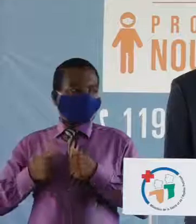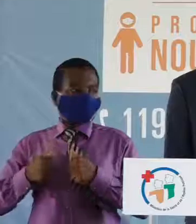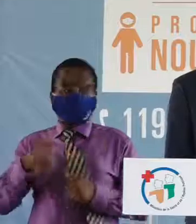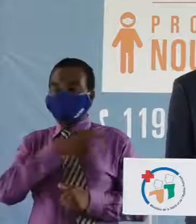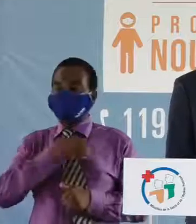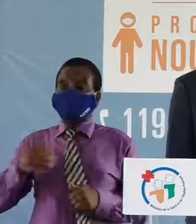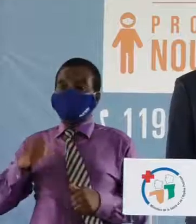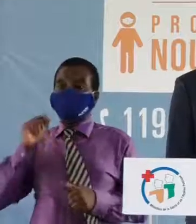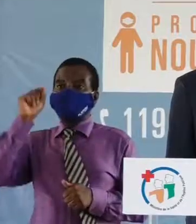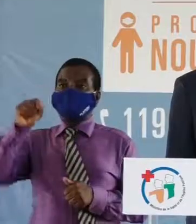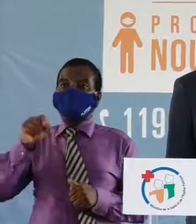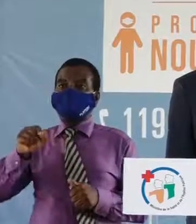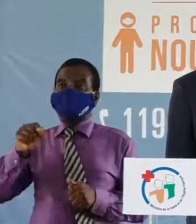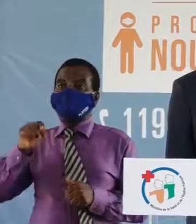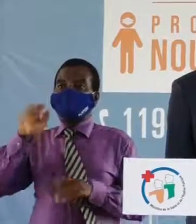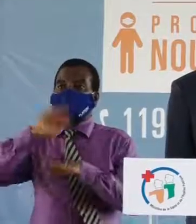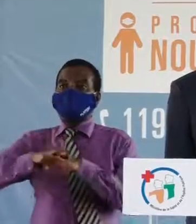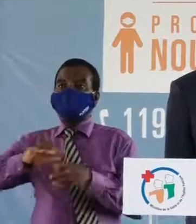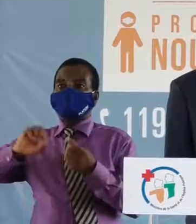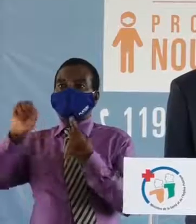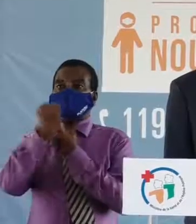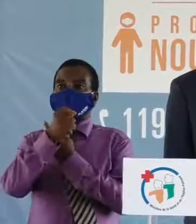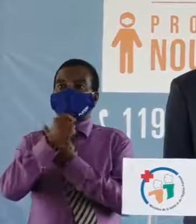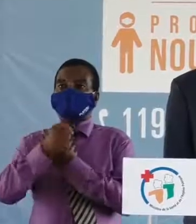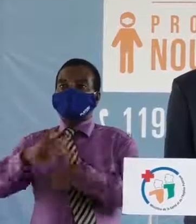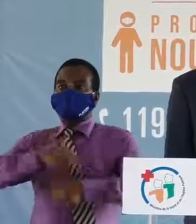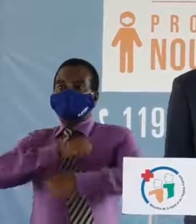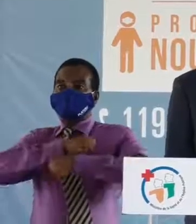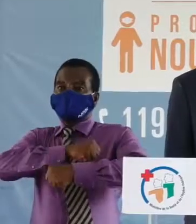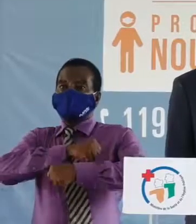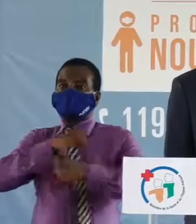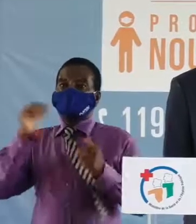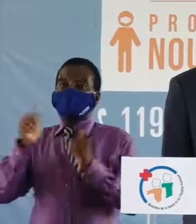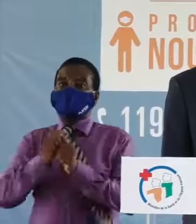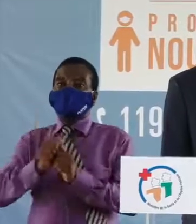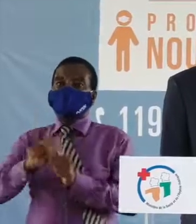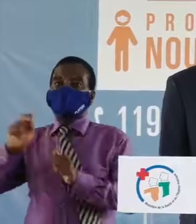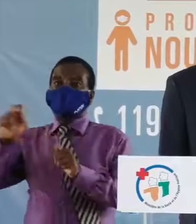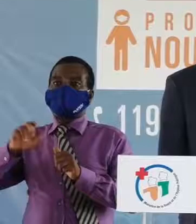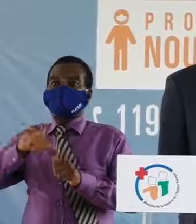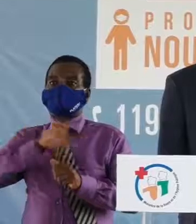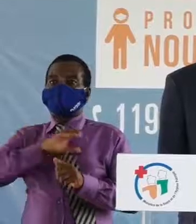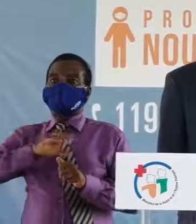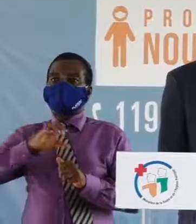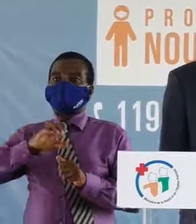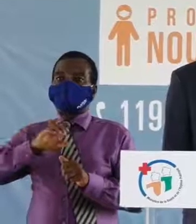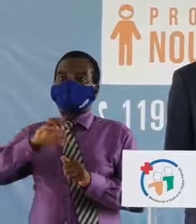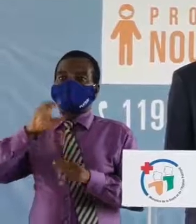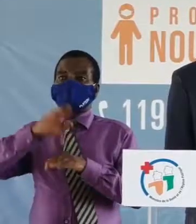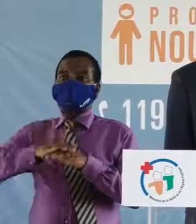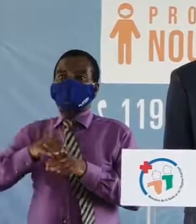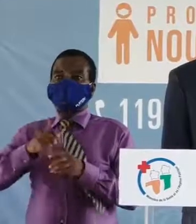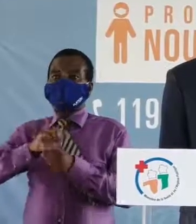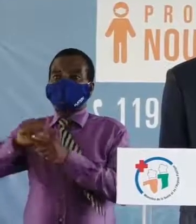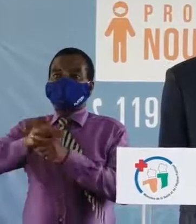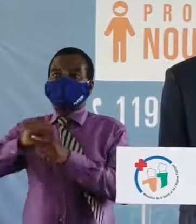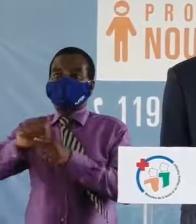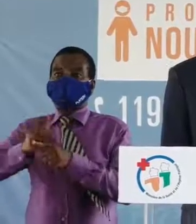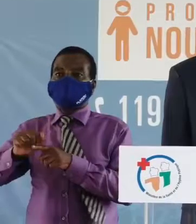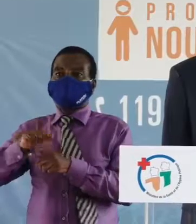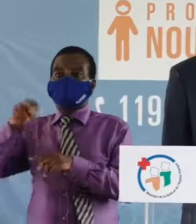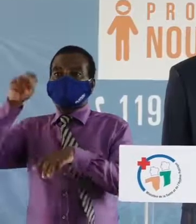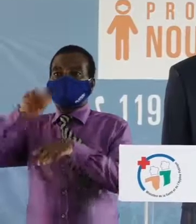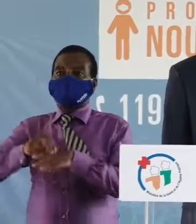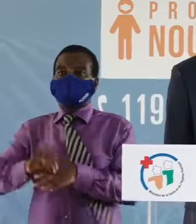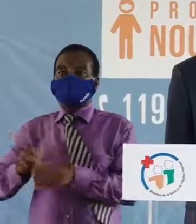et le point sur la situation sécuritaire avec un accent particulier sur l'application des mesures